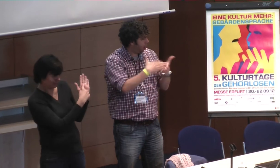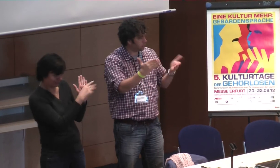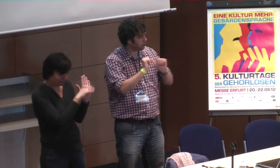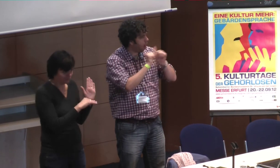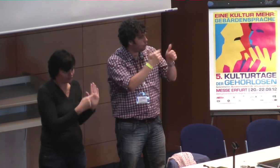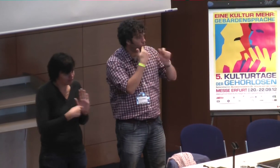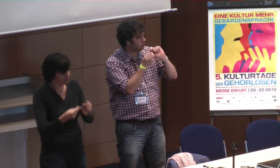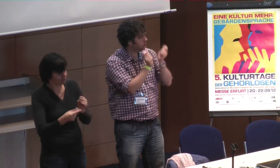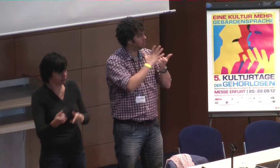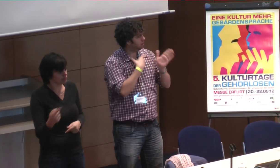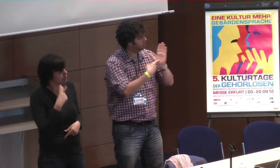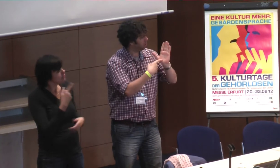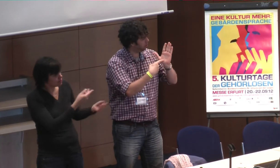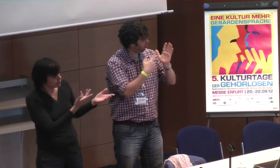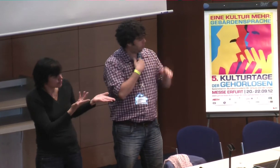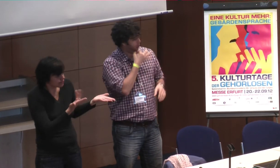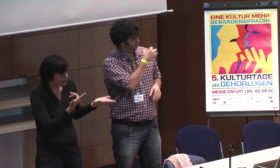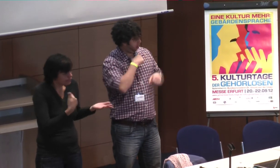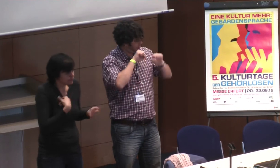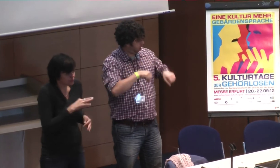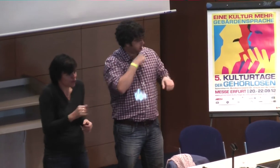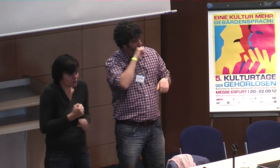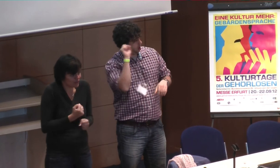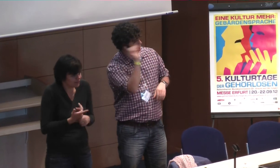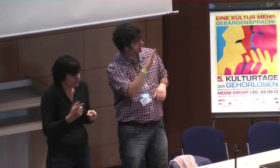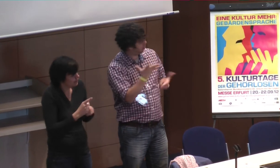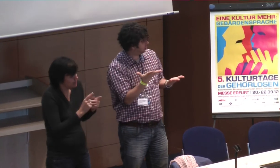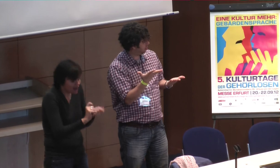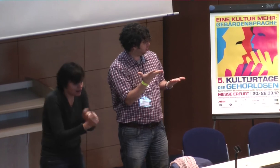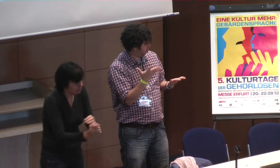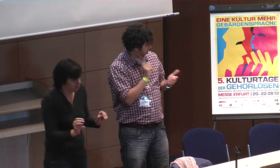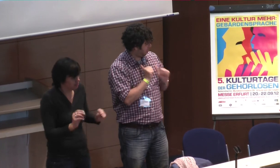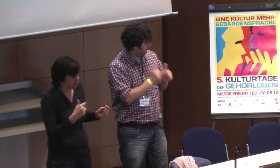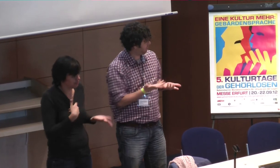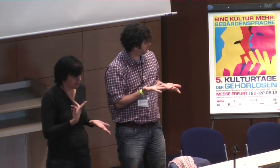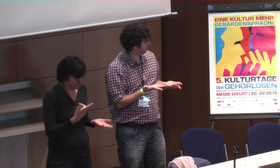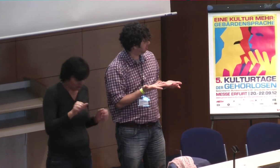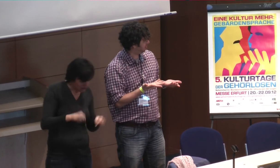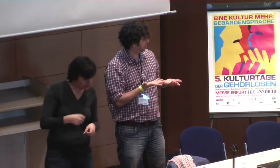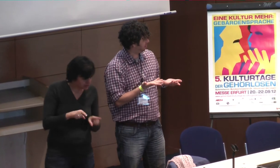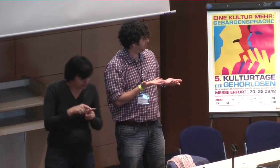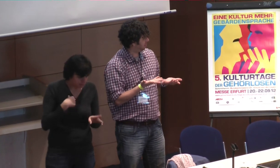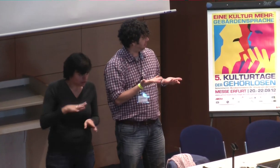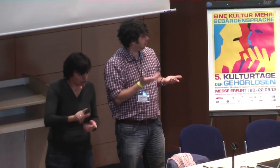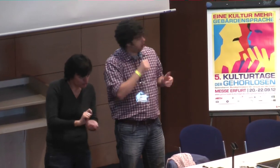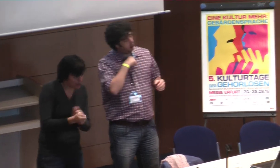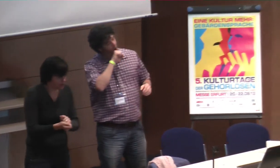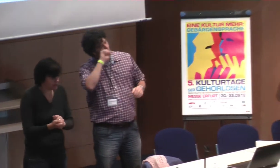es, die existiert, da muss man sich dran halten, da muss man auch etwas verändern und meine Frage wäre, haben wir Klagerechte, können wir jetzt wirklich vor